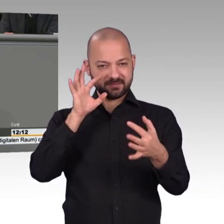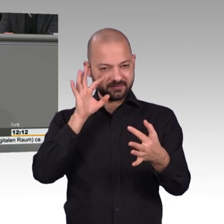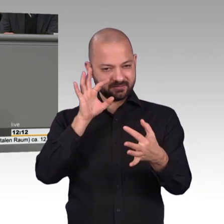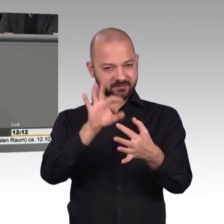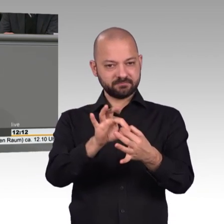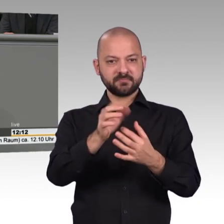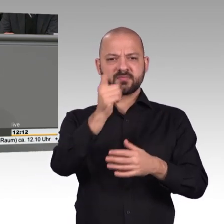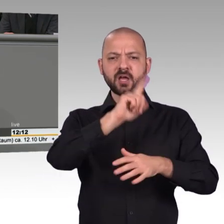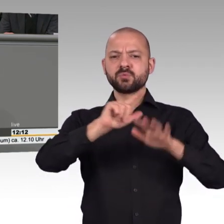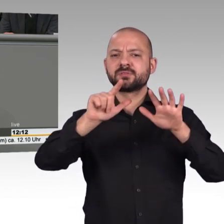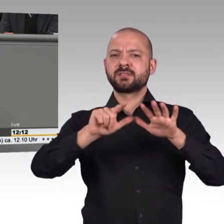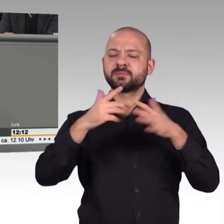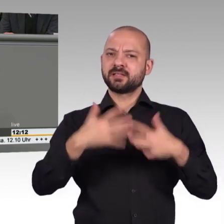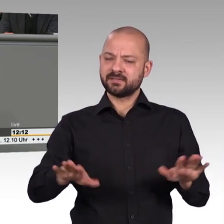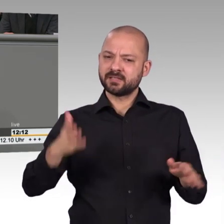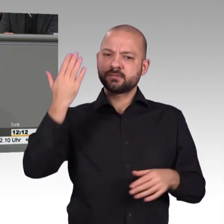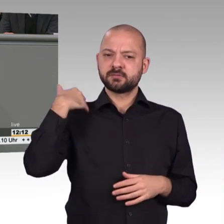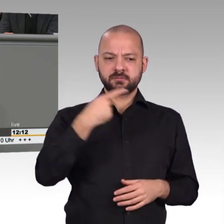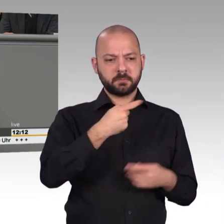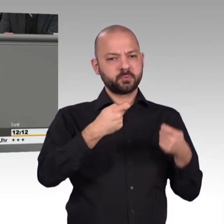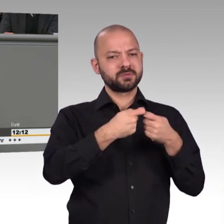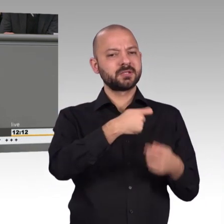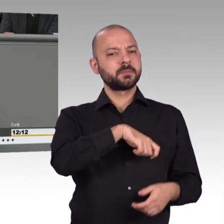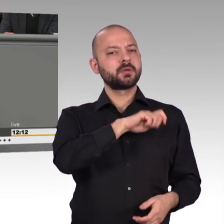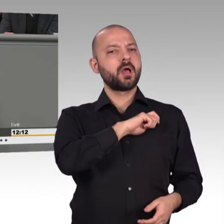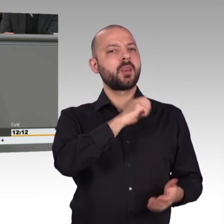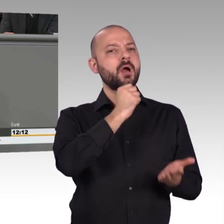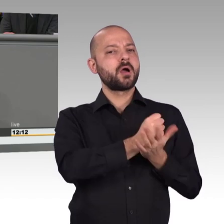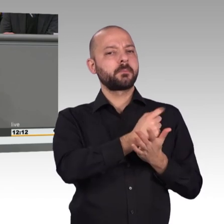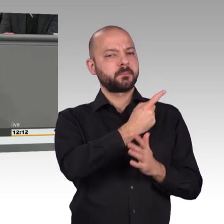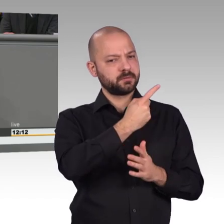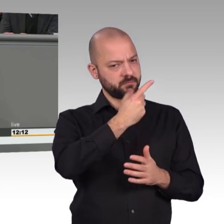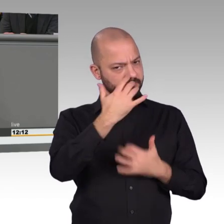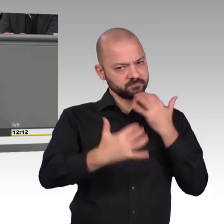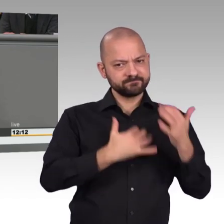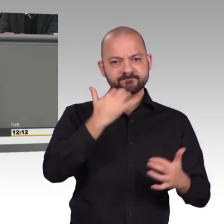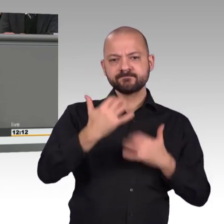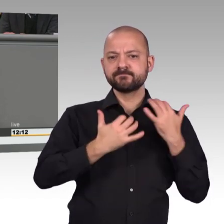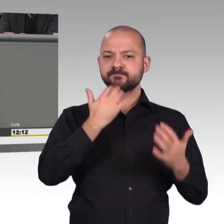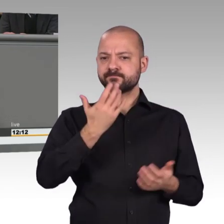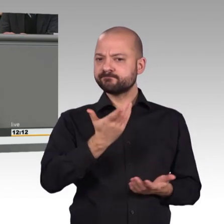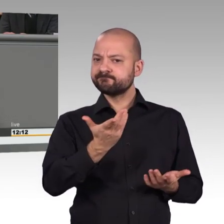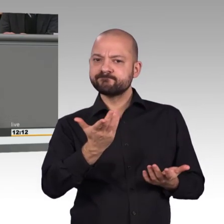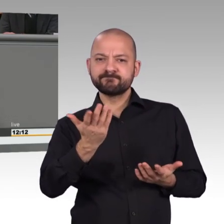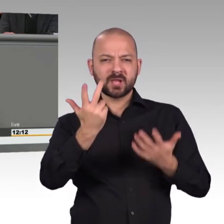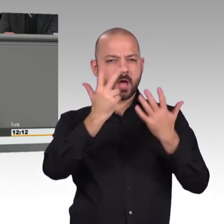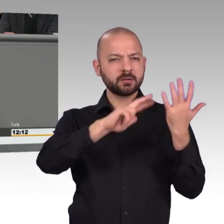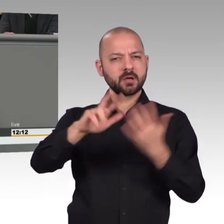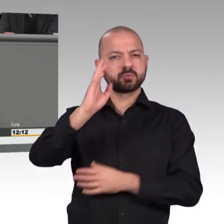denken geben. Und ich würde mir wünschen, dass diese Fragestellung auch in der weiteren Beratung zu Ihrem Antrag bitte eine Rolle spielt. Vielen Dank